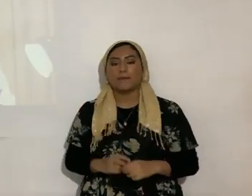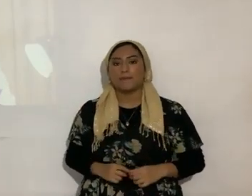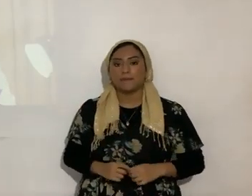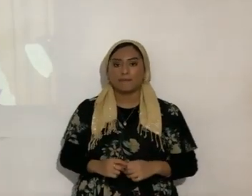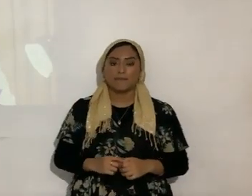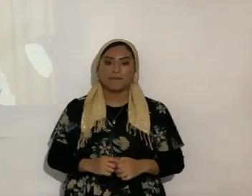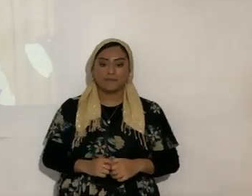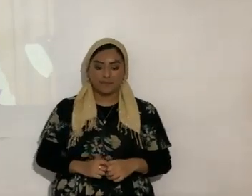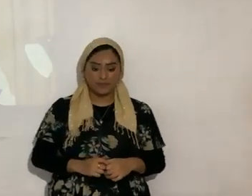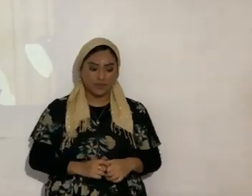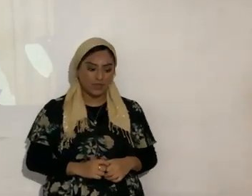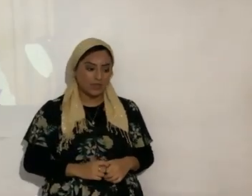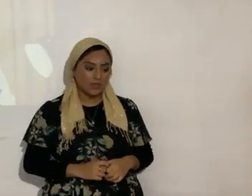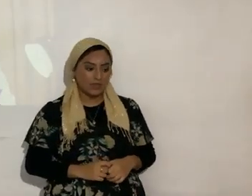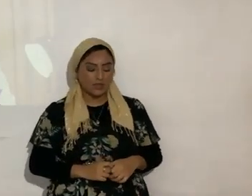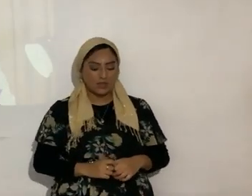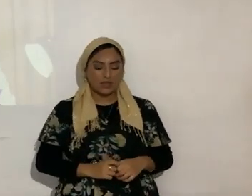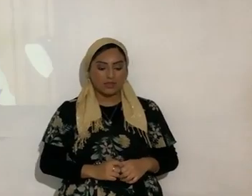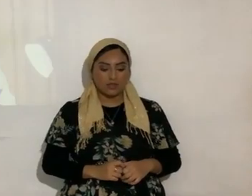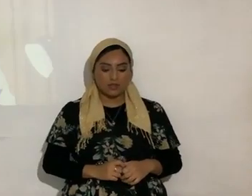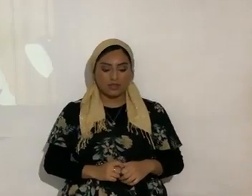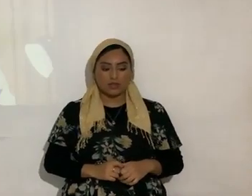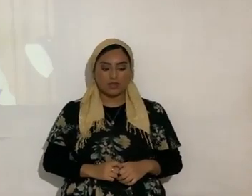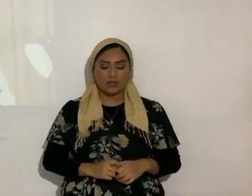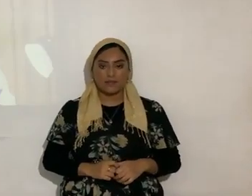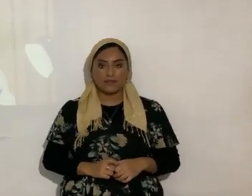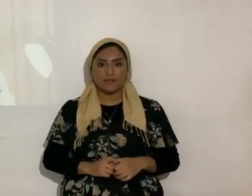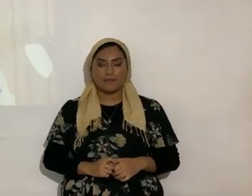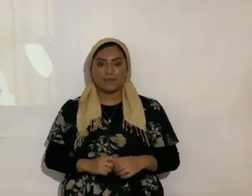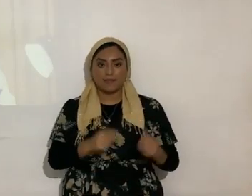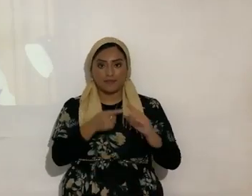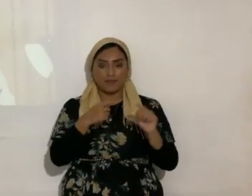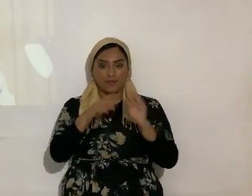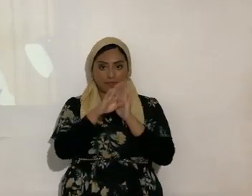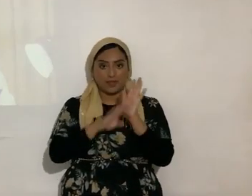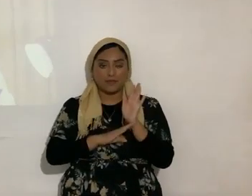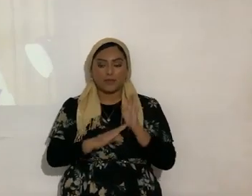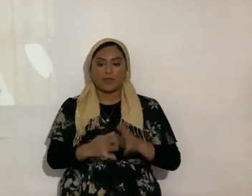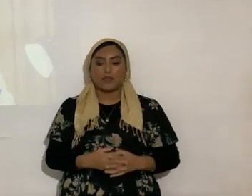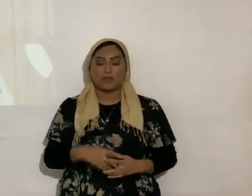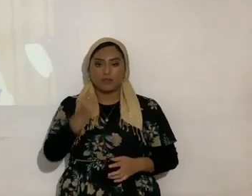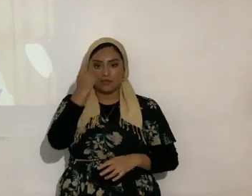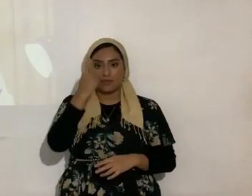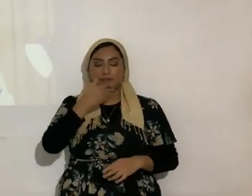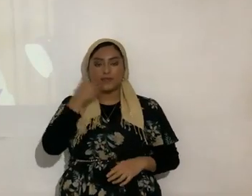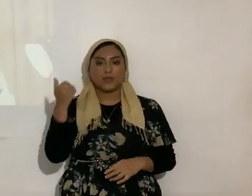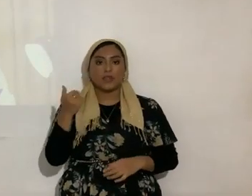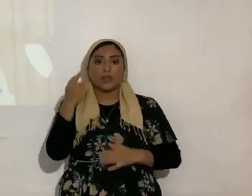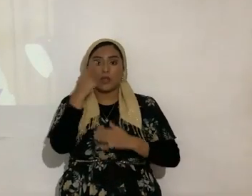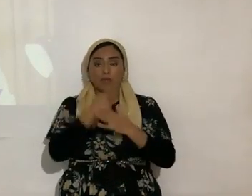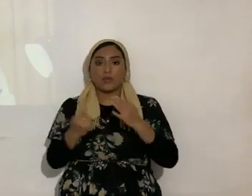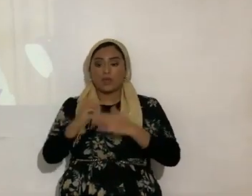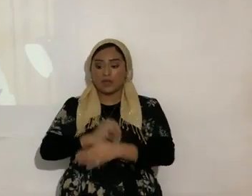y correcta y divina o bíblica lo que se siembra se cosecha